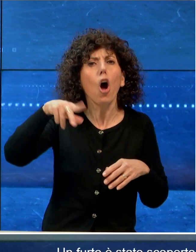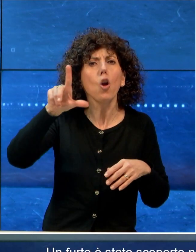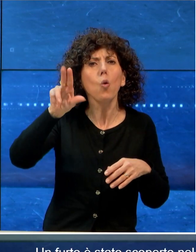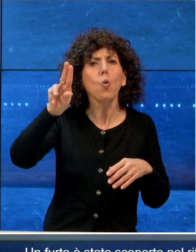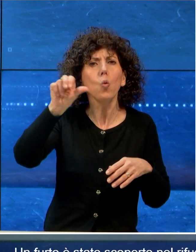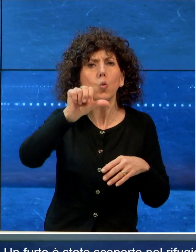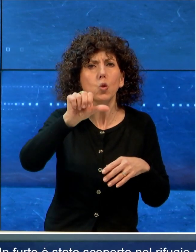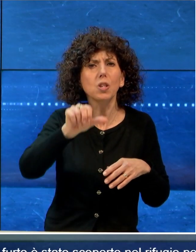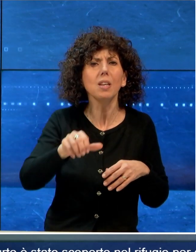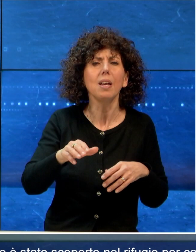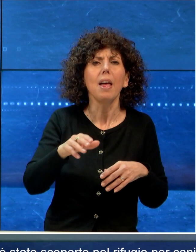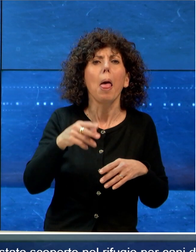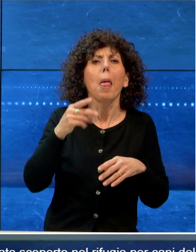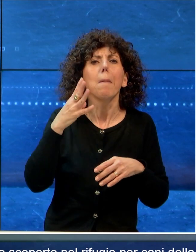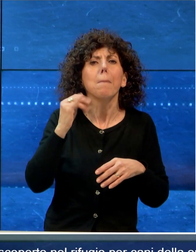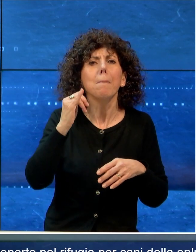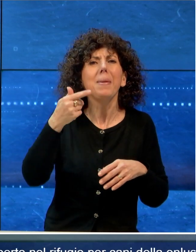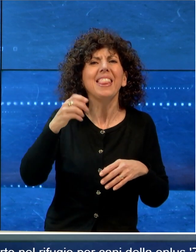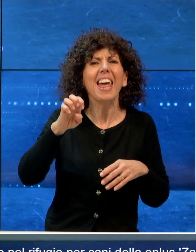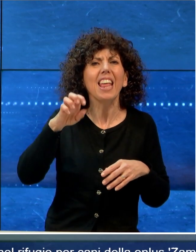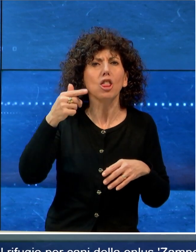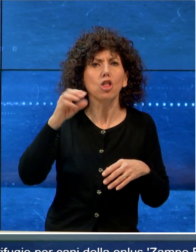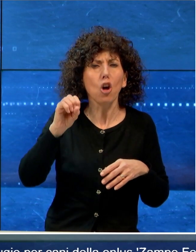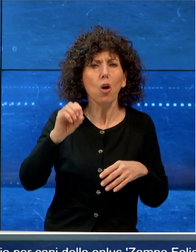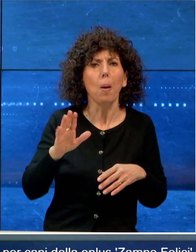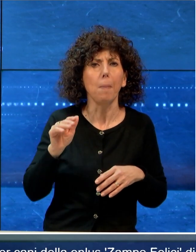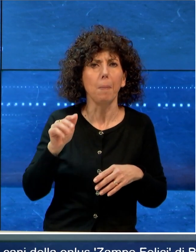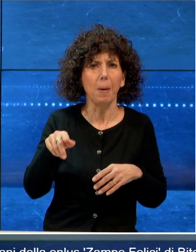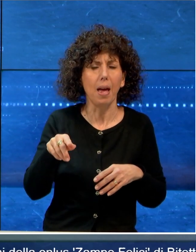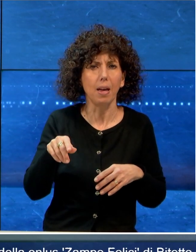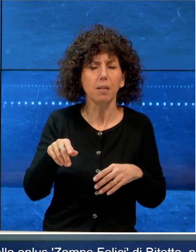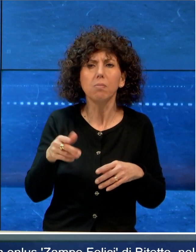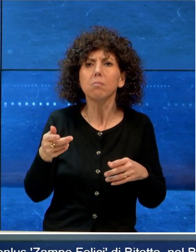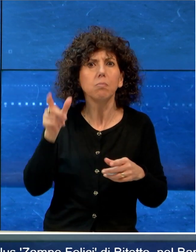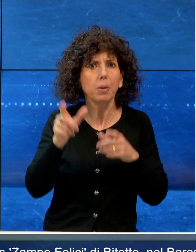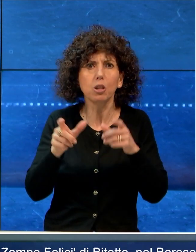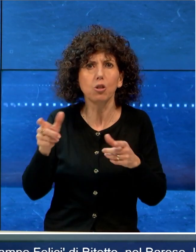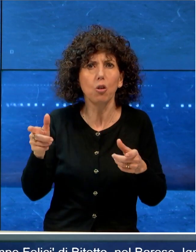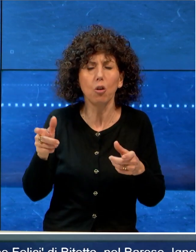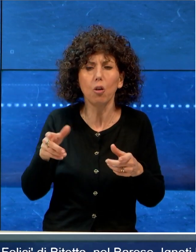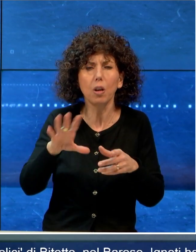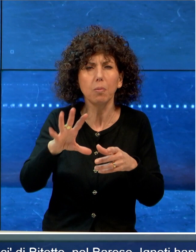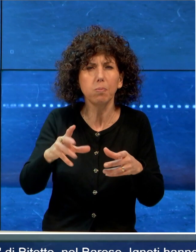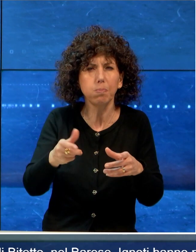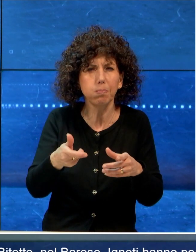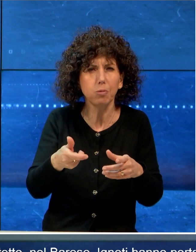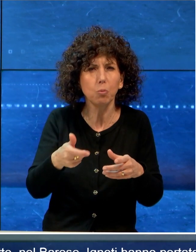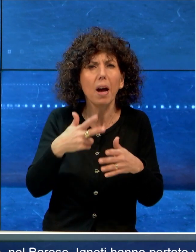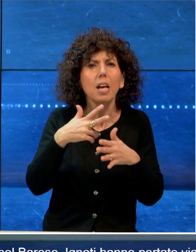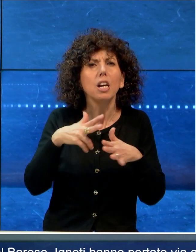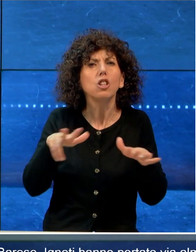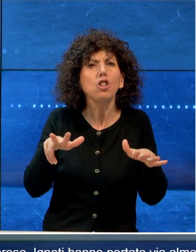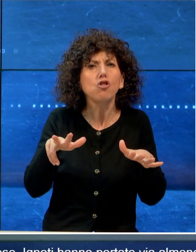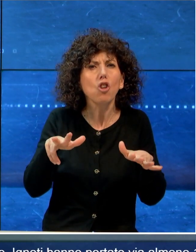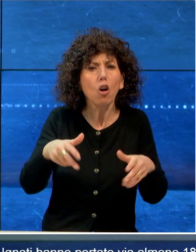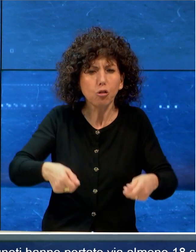Zampe Felici di Bitetto, nel Barese. I gnoti hanno portato via almeno 18